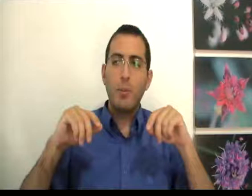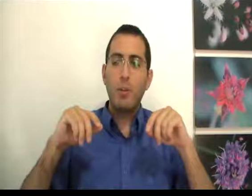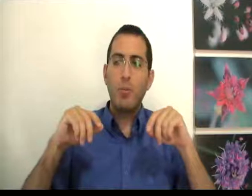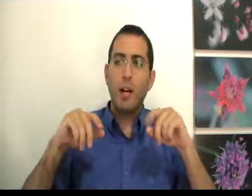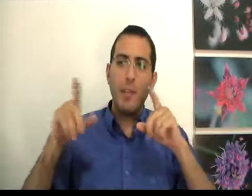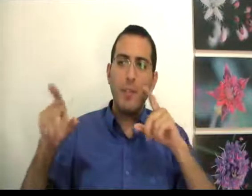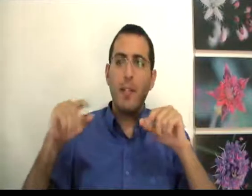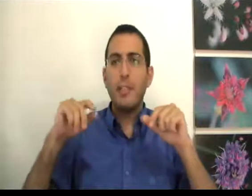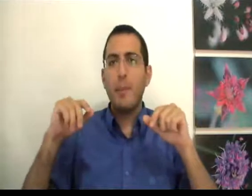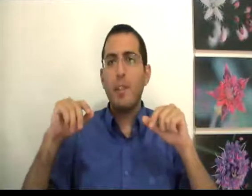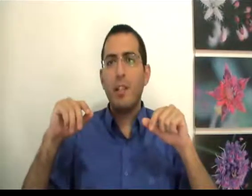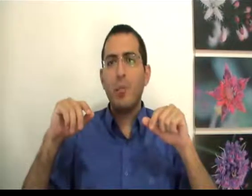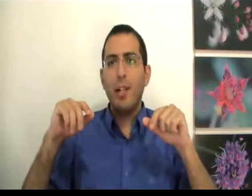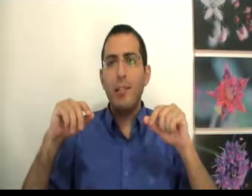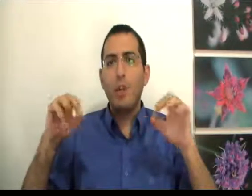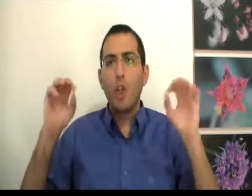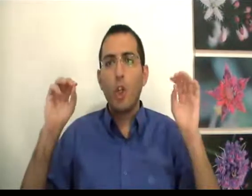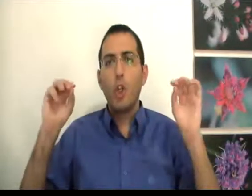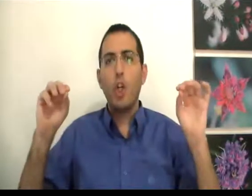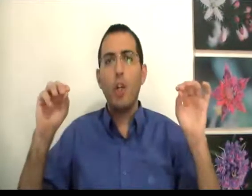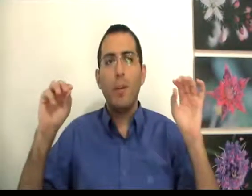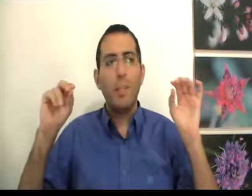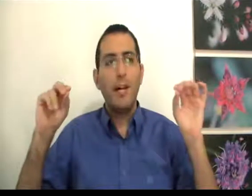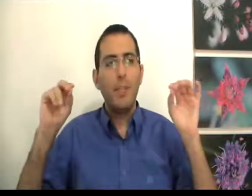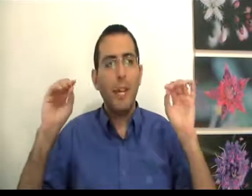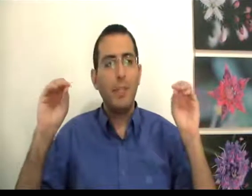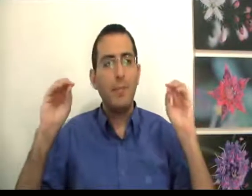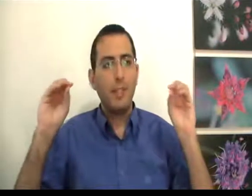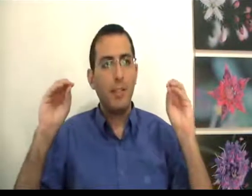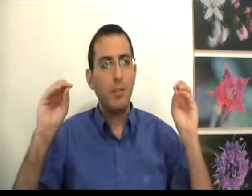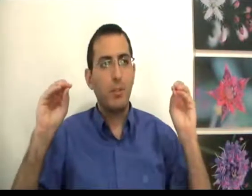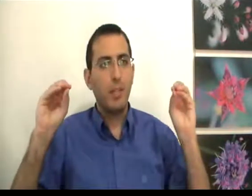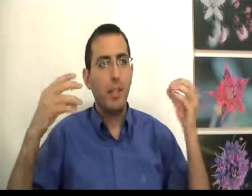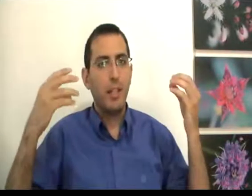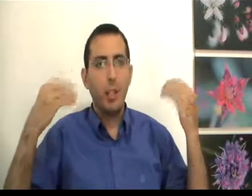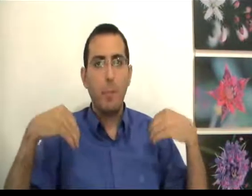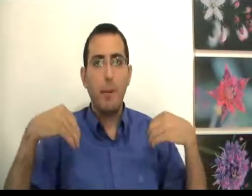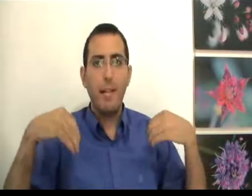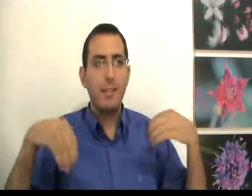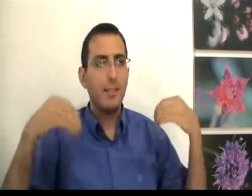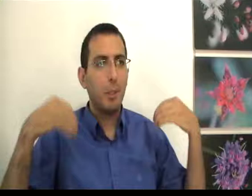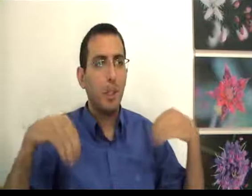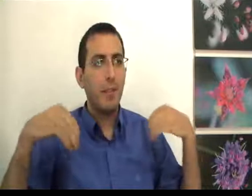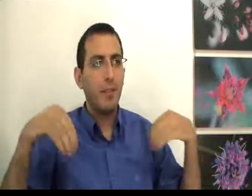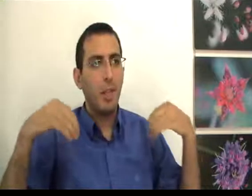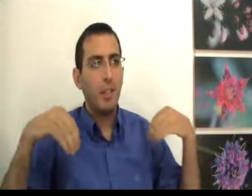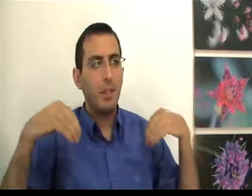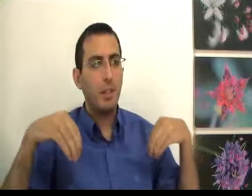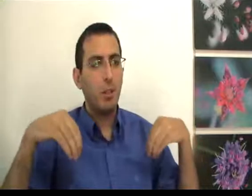רוצה אותו? האם הדבר הזה באמת הביא לי תועלת כל מה שהאדם צריך לעשות כדי להיות בבלנס בשקט נפשי אמיתי עם עצמו